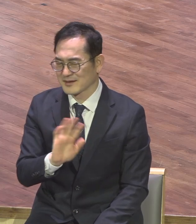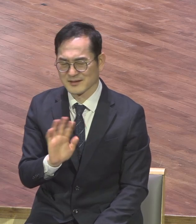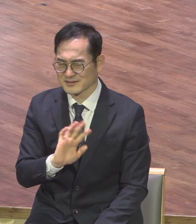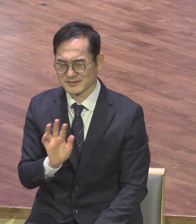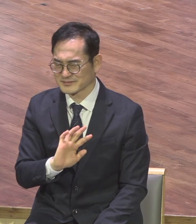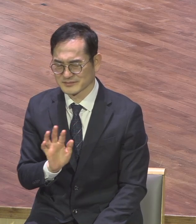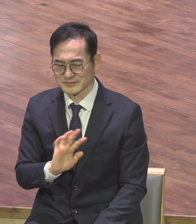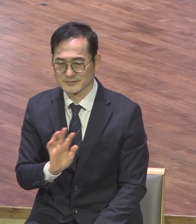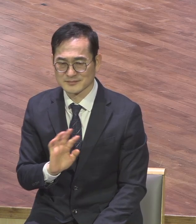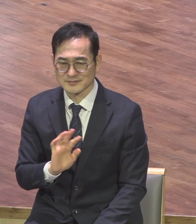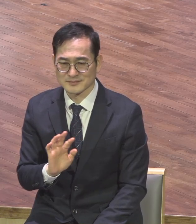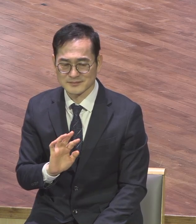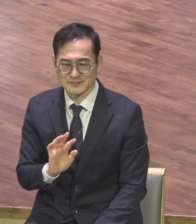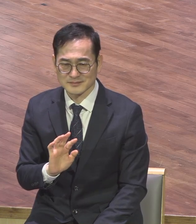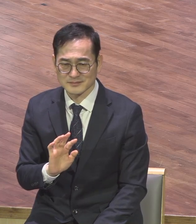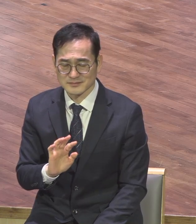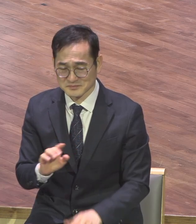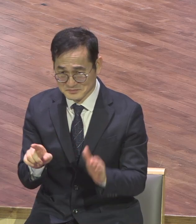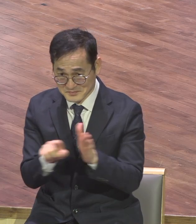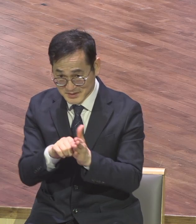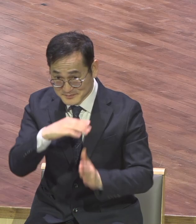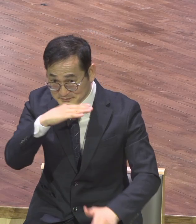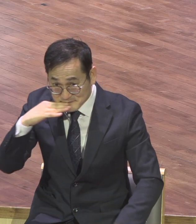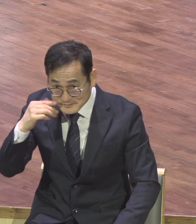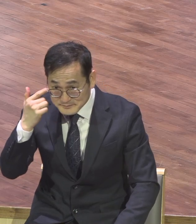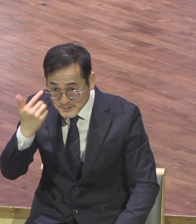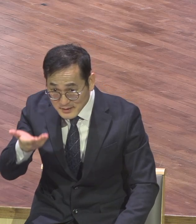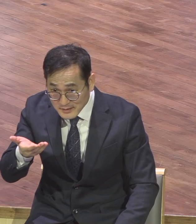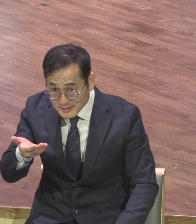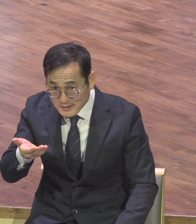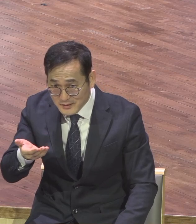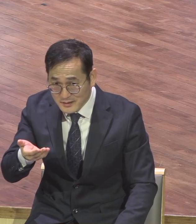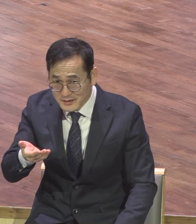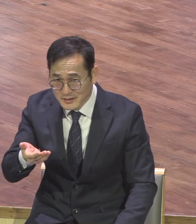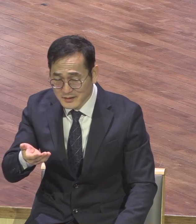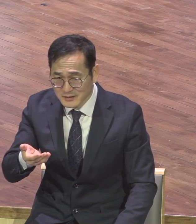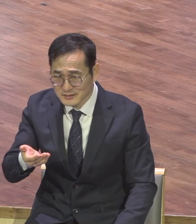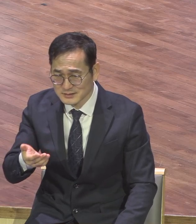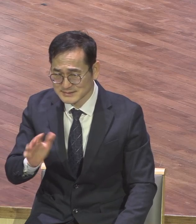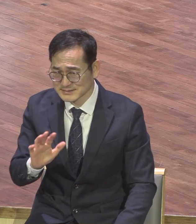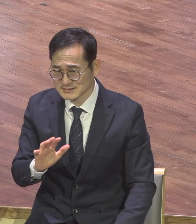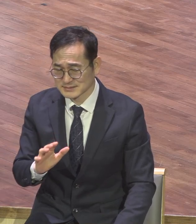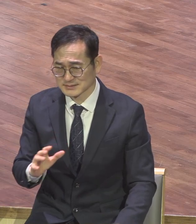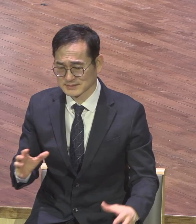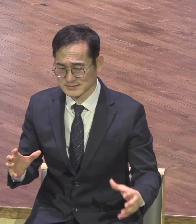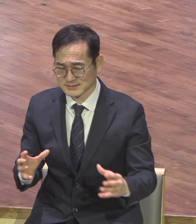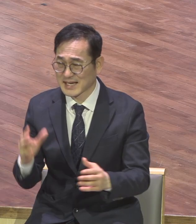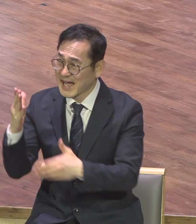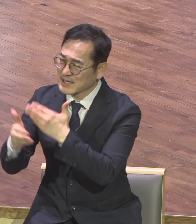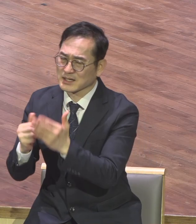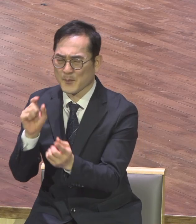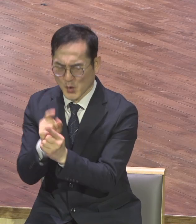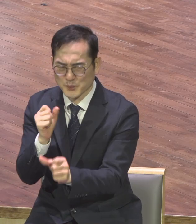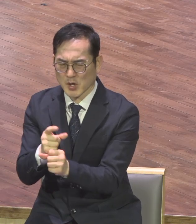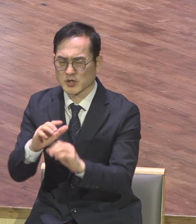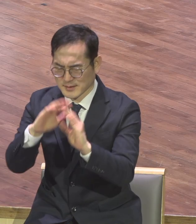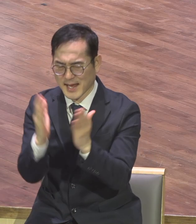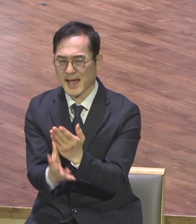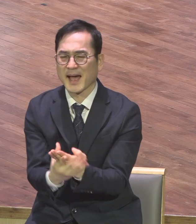그 바른 신앙 아니에요 하나 되어야 하셨습니다 믿으시기 바랍니다 전두에도 하나